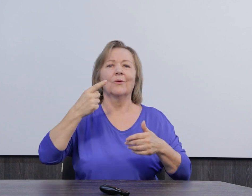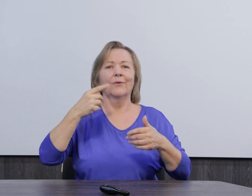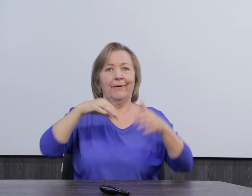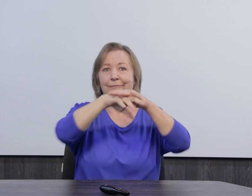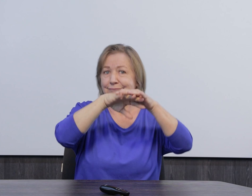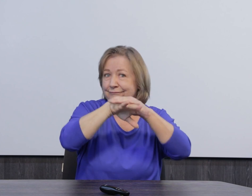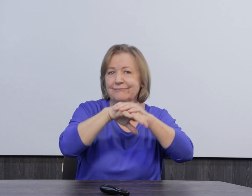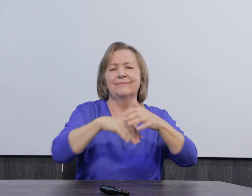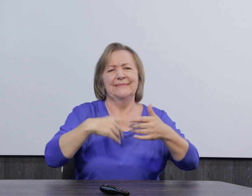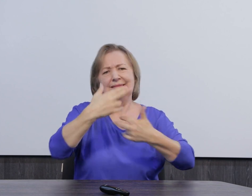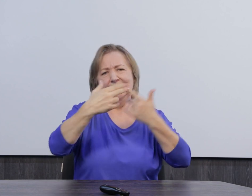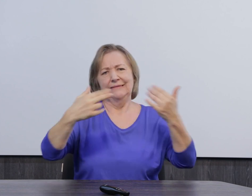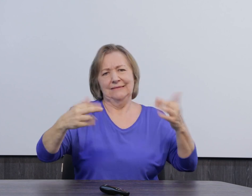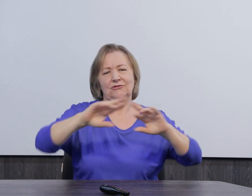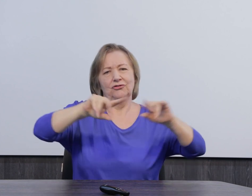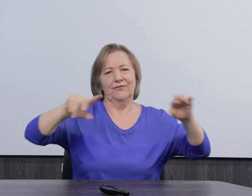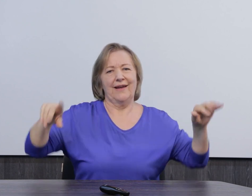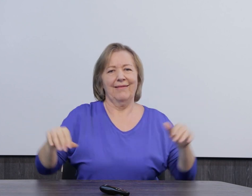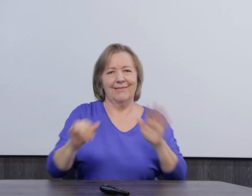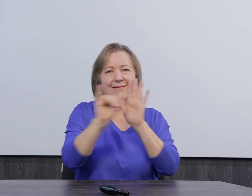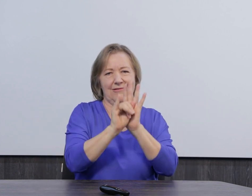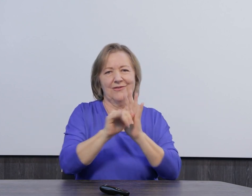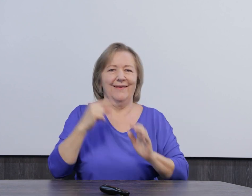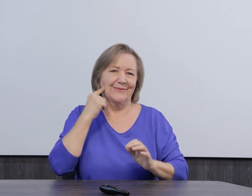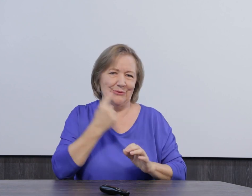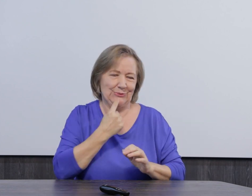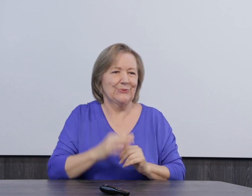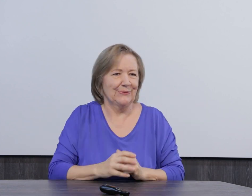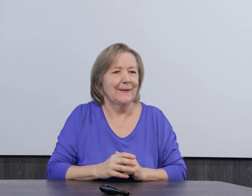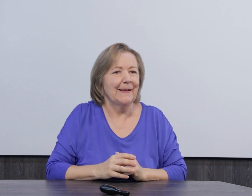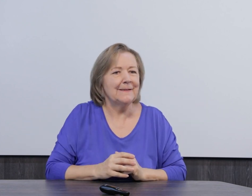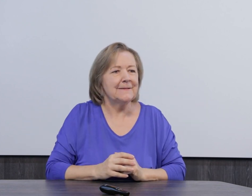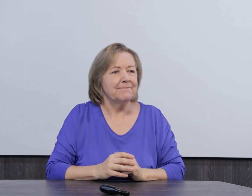surdos cegos que usam da Libra Estátil. Então, existem diversas identidades surdas.